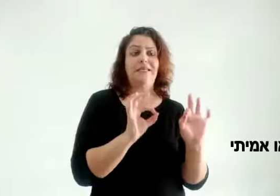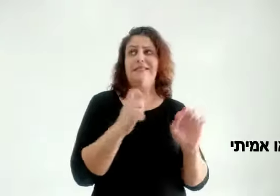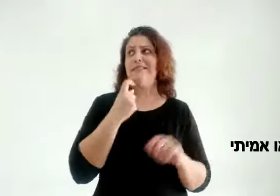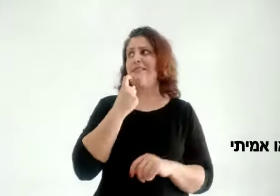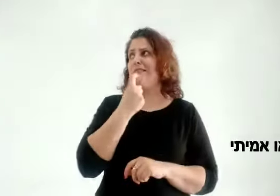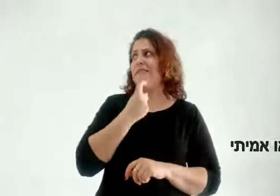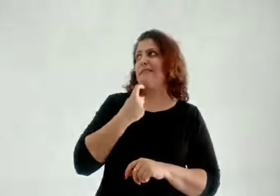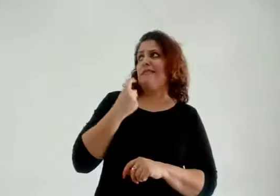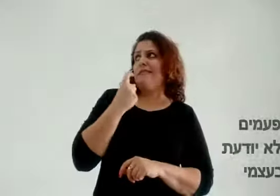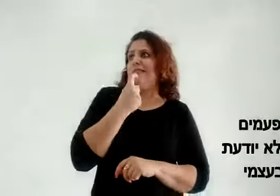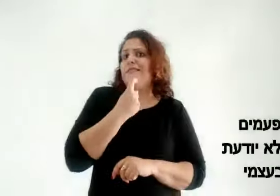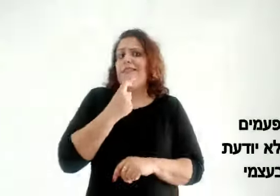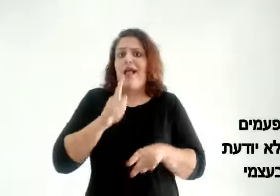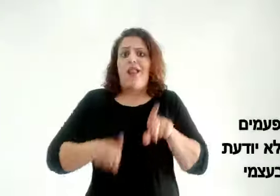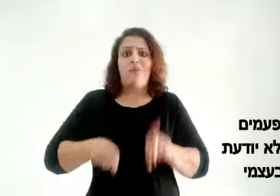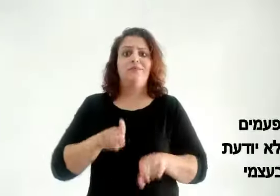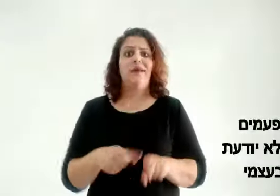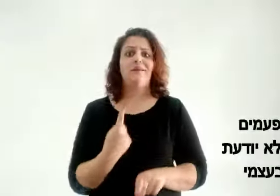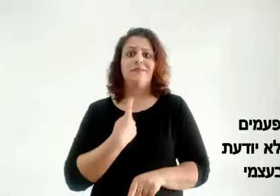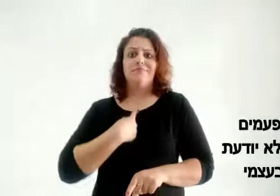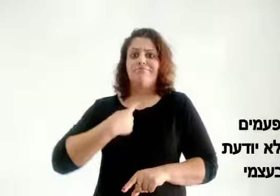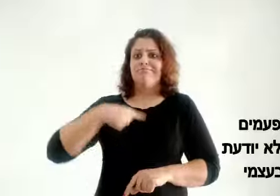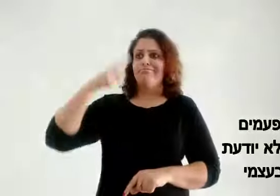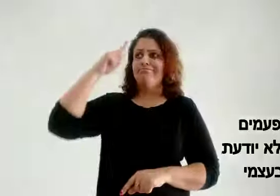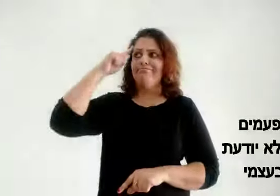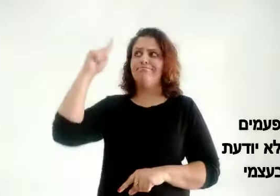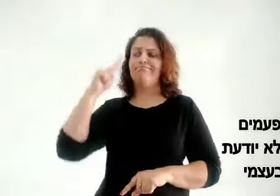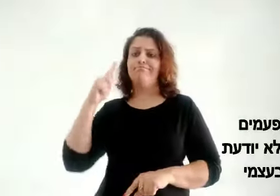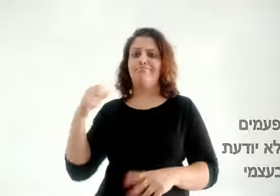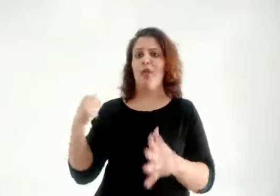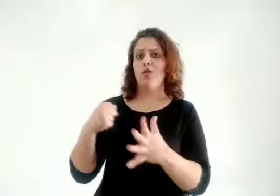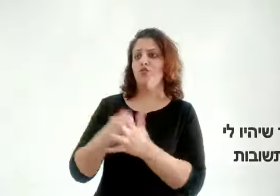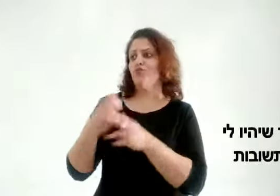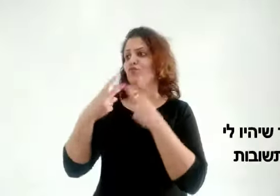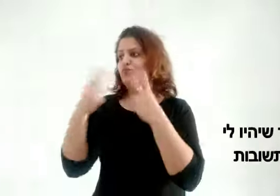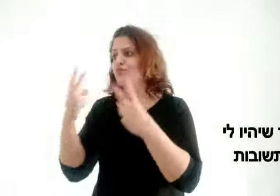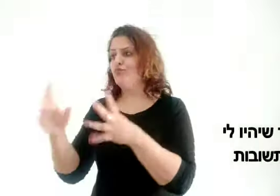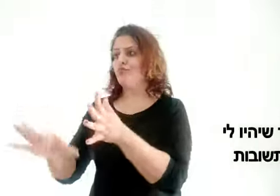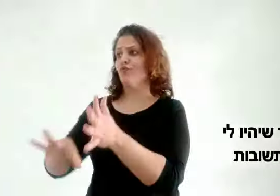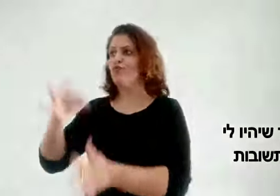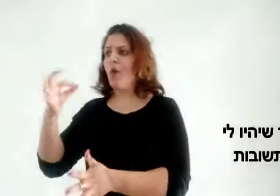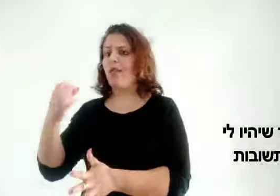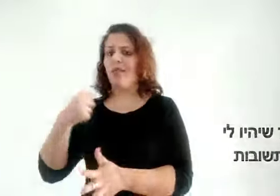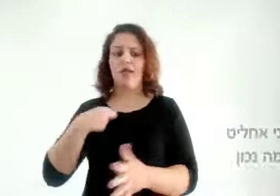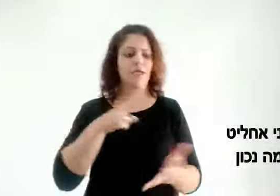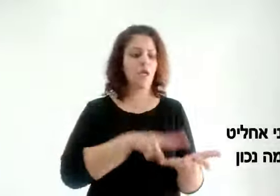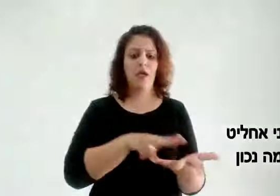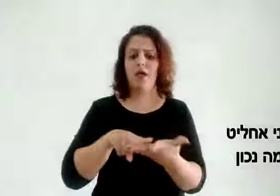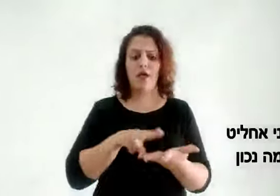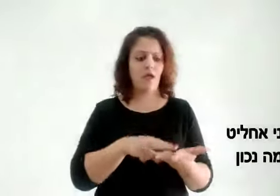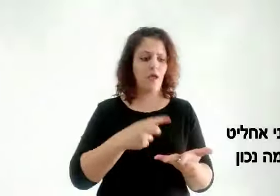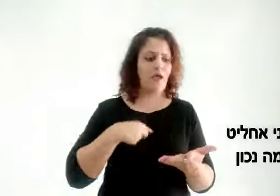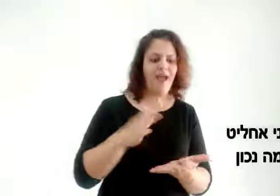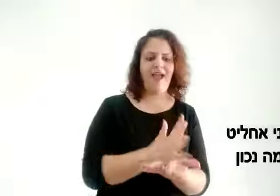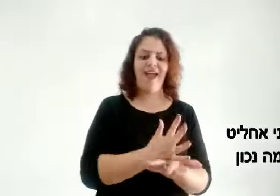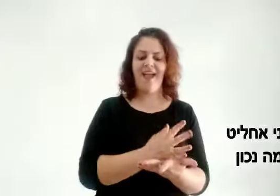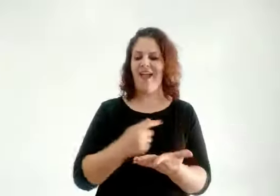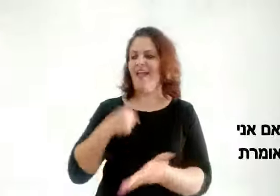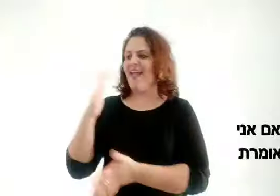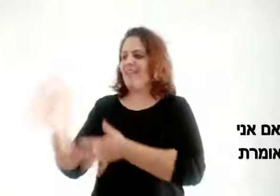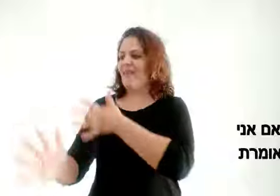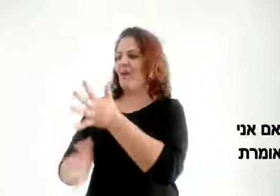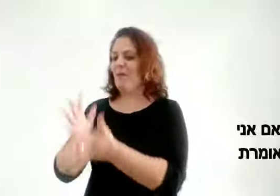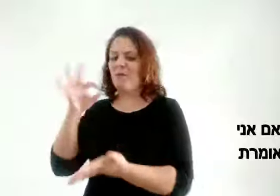אמיתי לפעמים אני לא יודעת בעצמי עד שיהיו לי תשובות אני אחליק מה